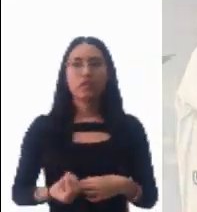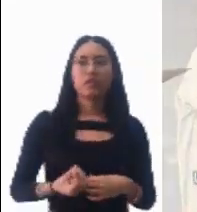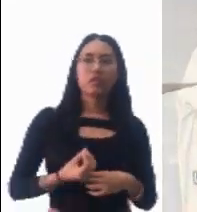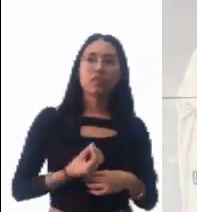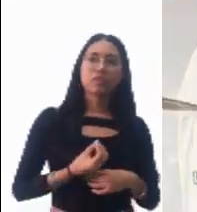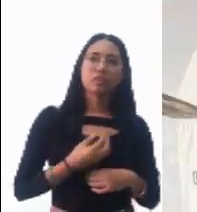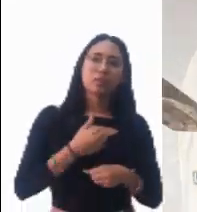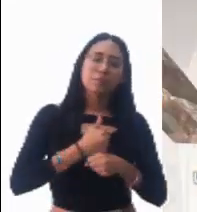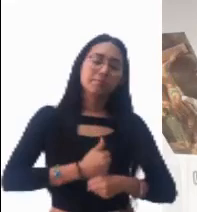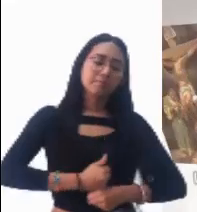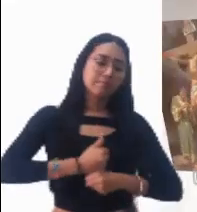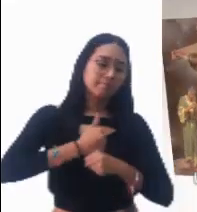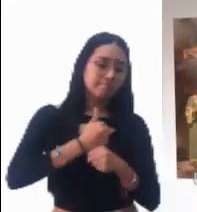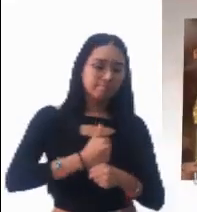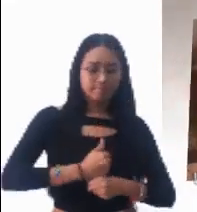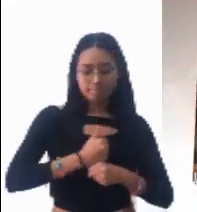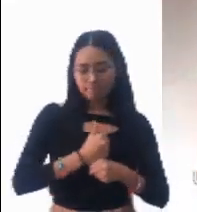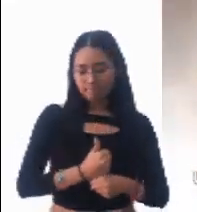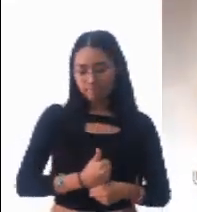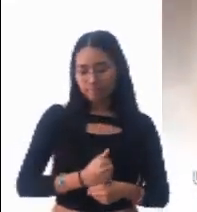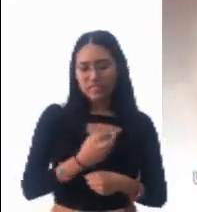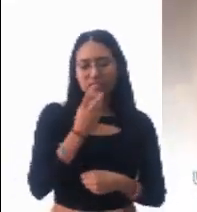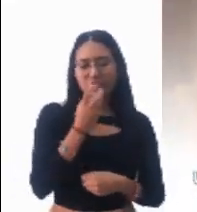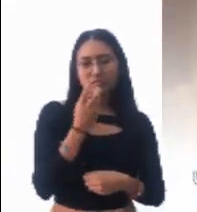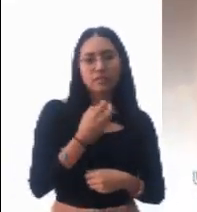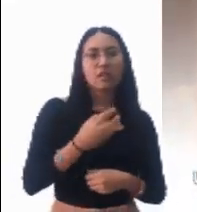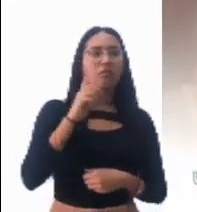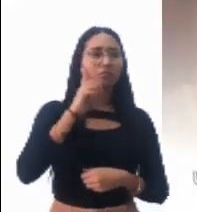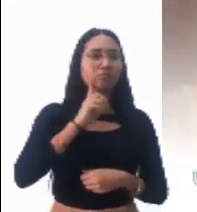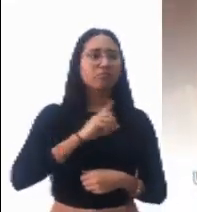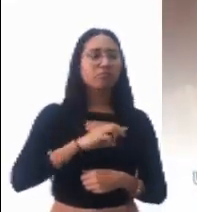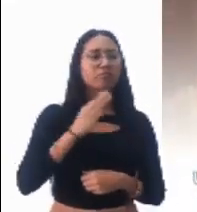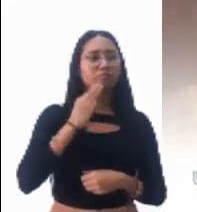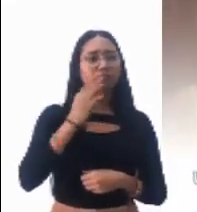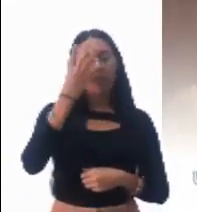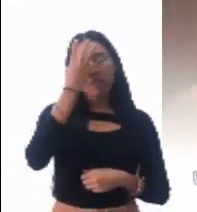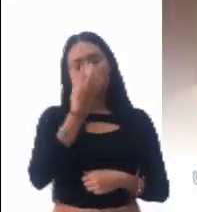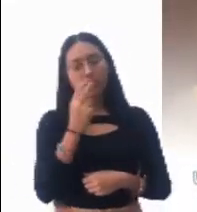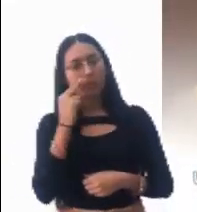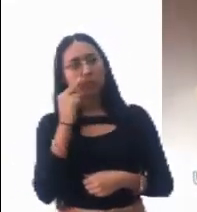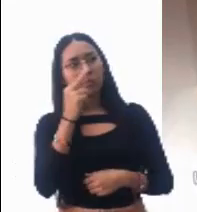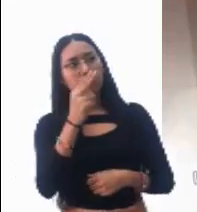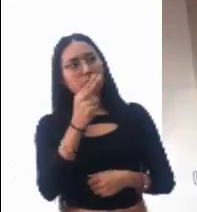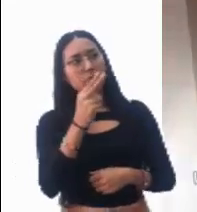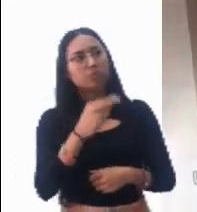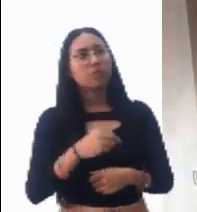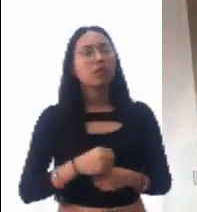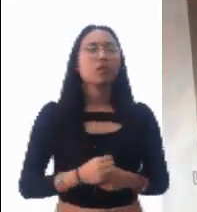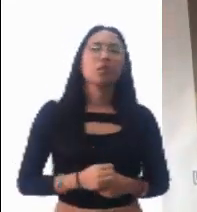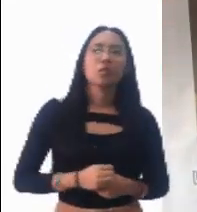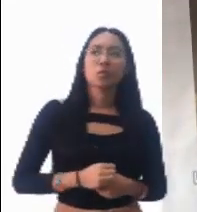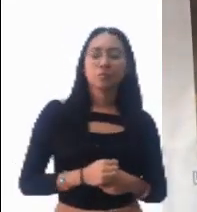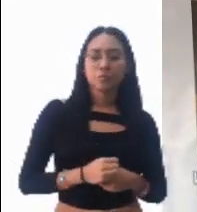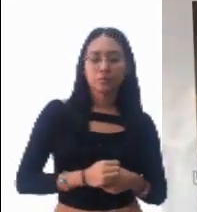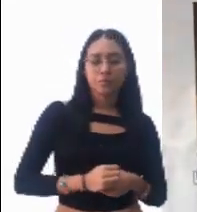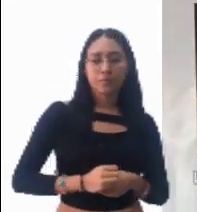herida, de tantos tormentos llena. Cuando triste contemplaba y dolorosa miraba, del hijo amado la